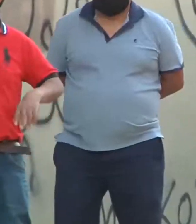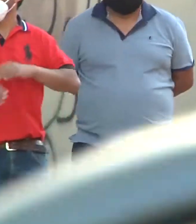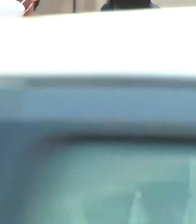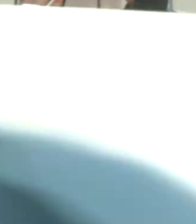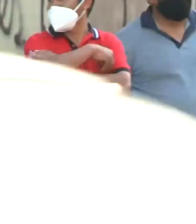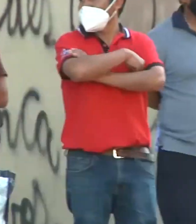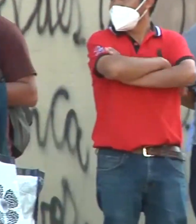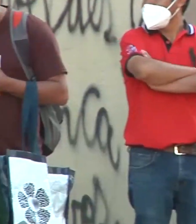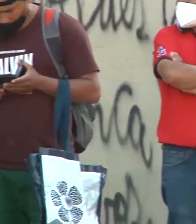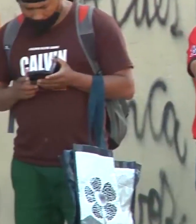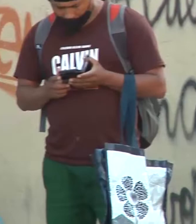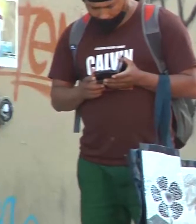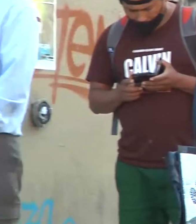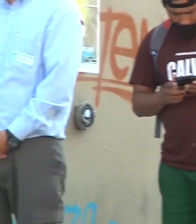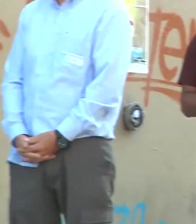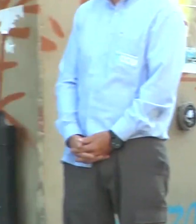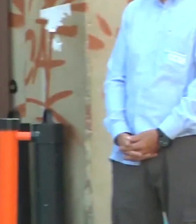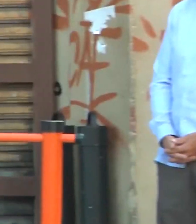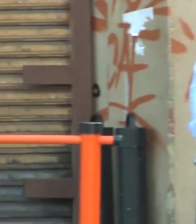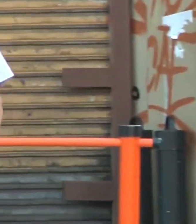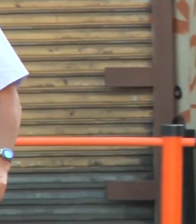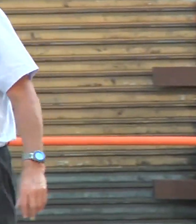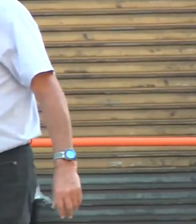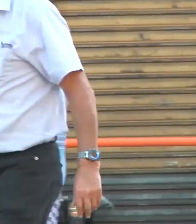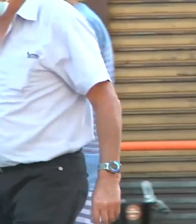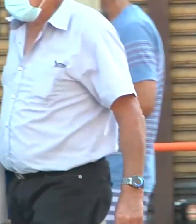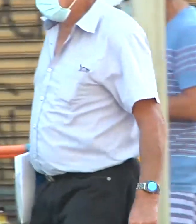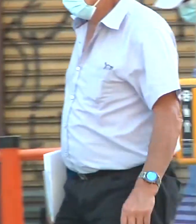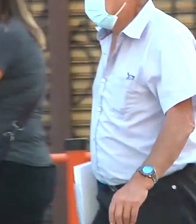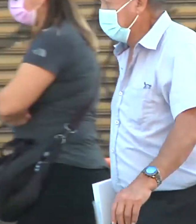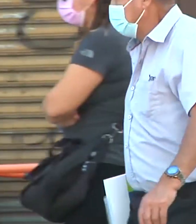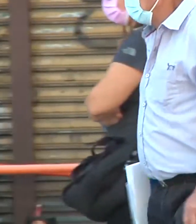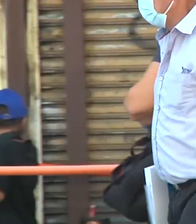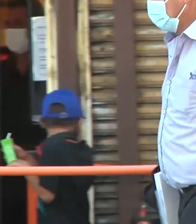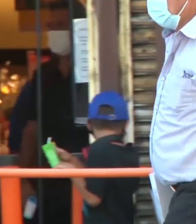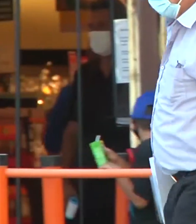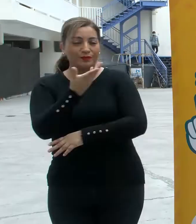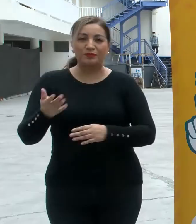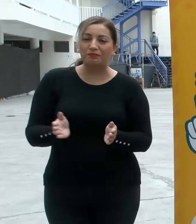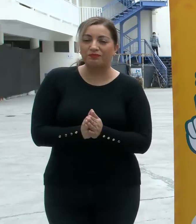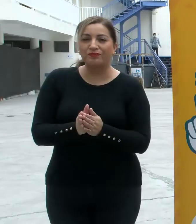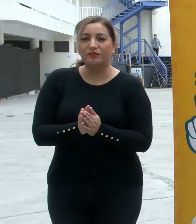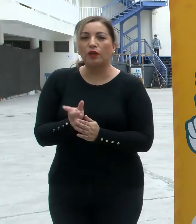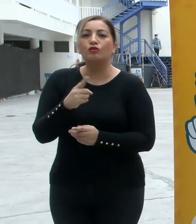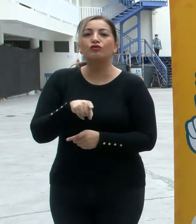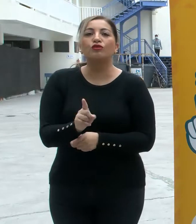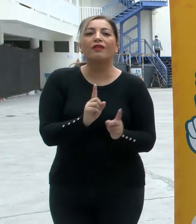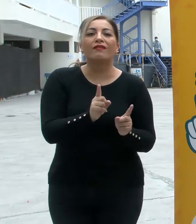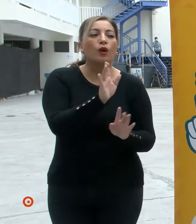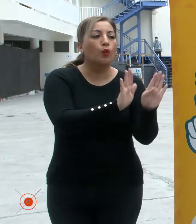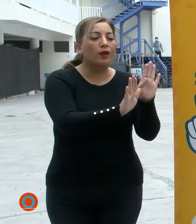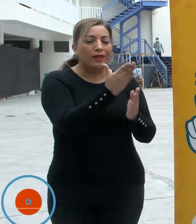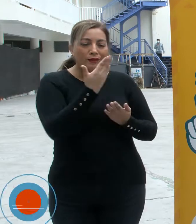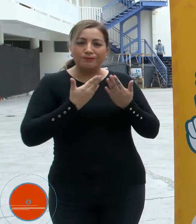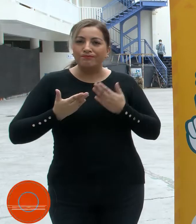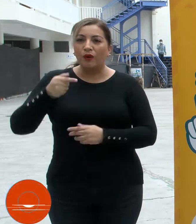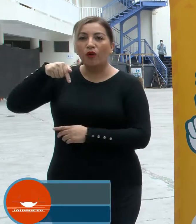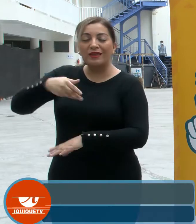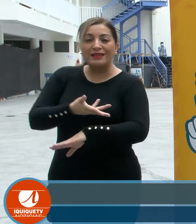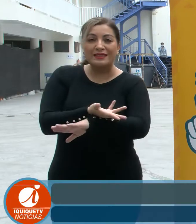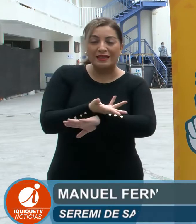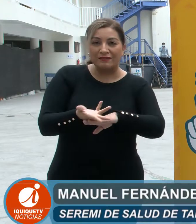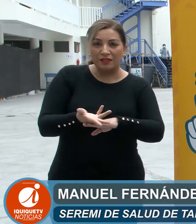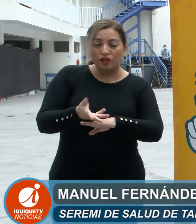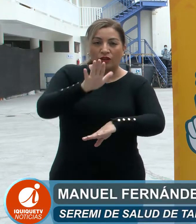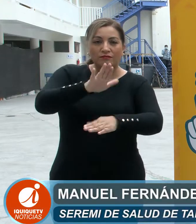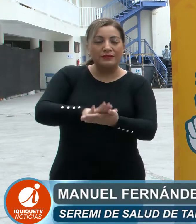rezagadas que están propensas a contagios. Tenemos que protegernos. Hoy día los servicios